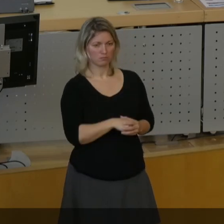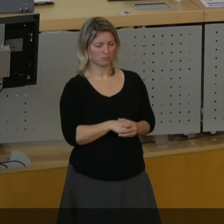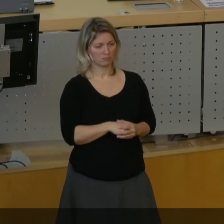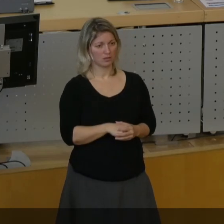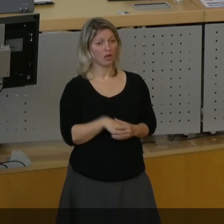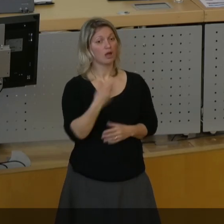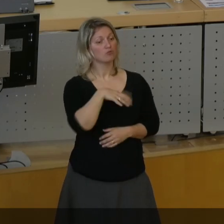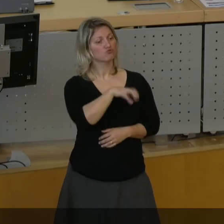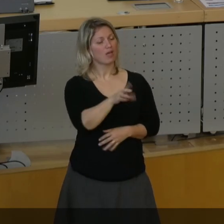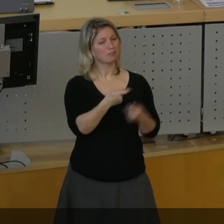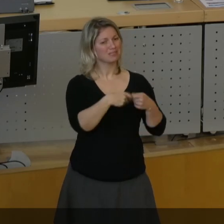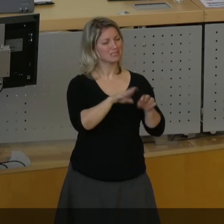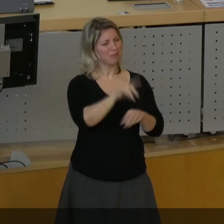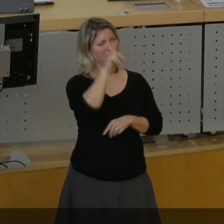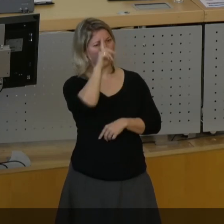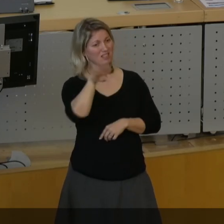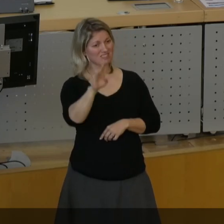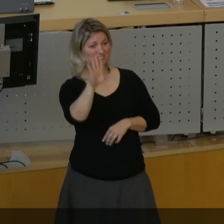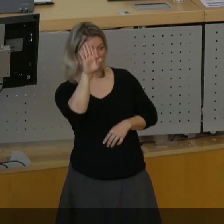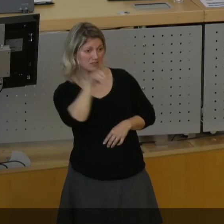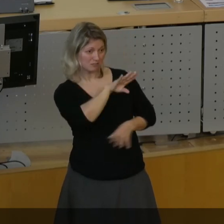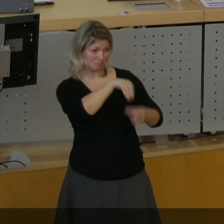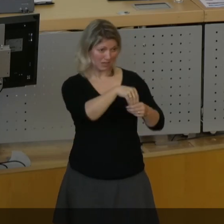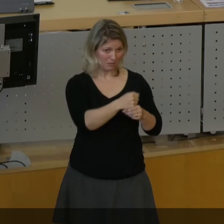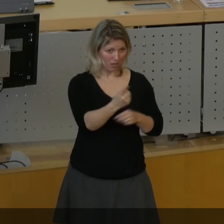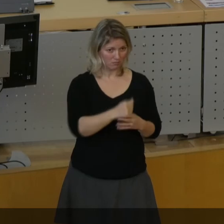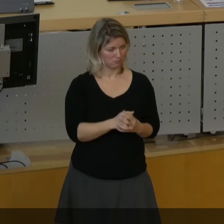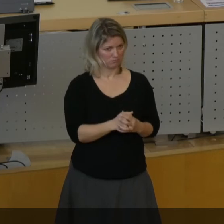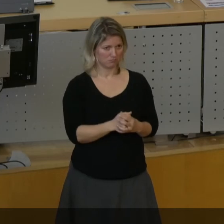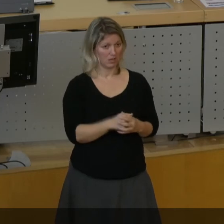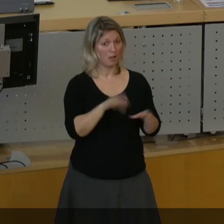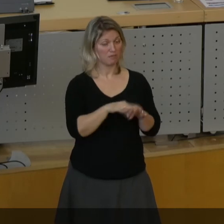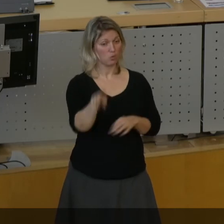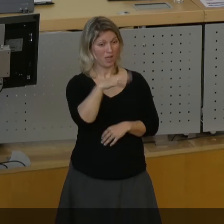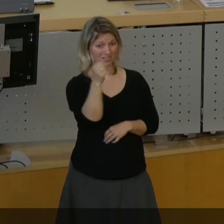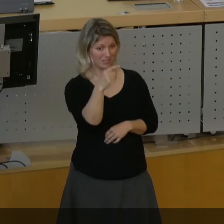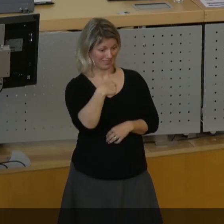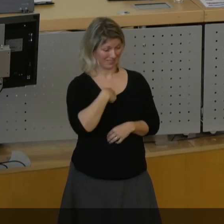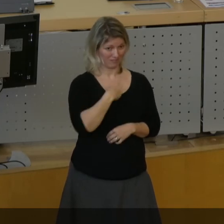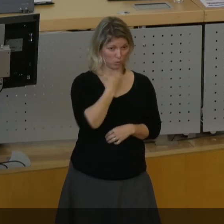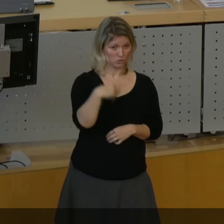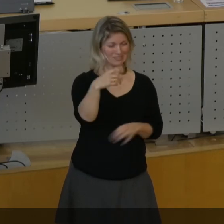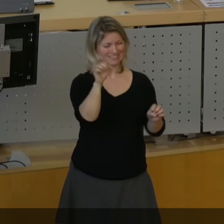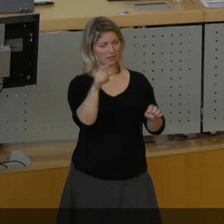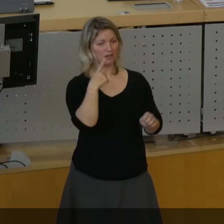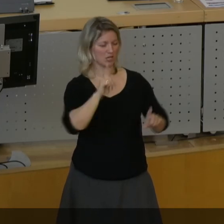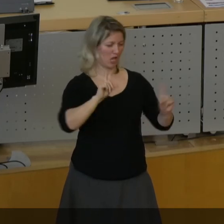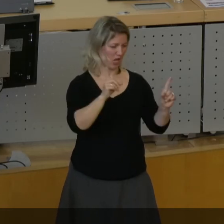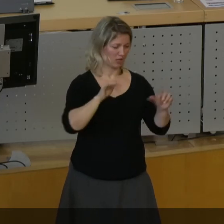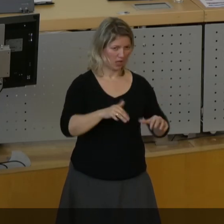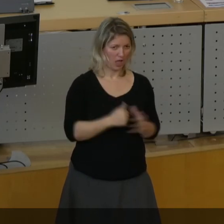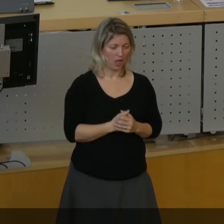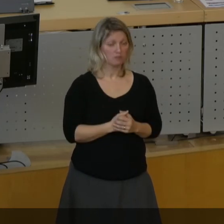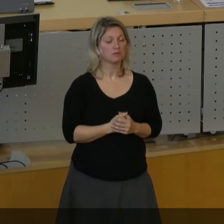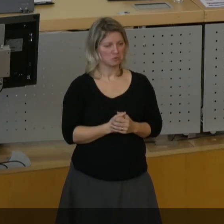Stadtbezirksbeiräte folgen. Stimmen diese Ihren Anliegen zu, feiern Sie das, indem Sie sagen, wie toll wir